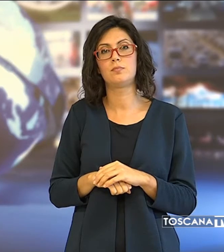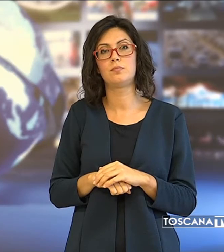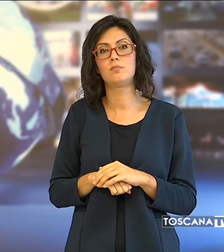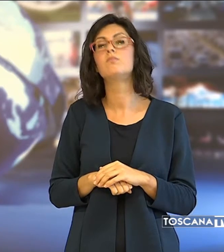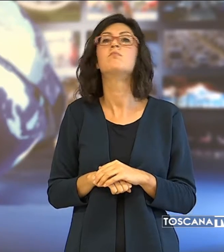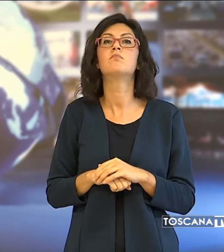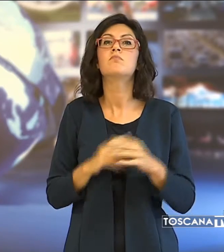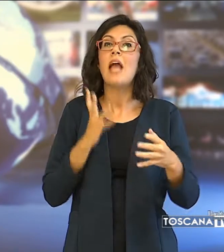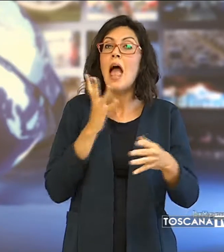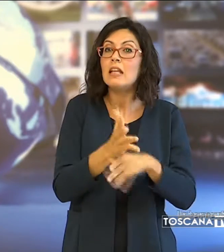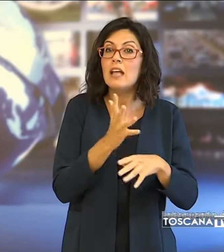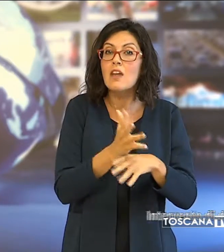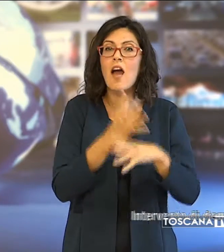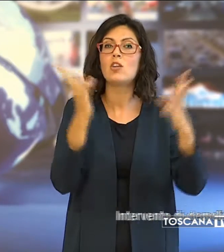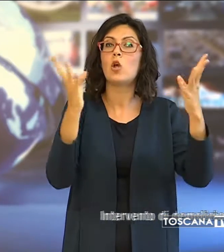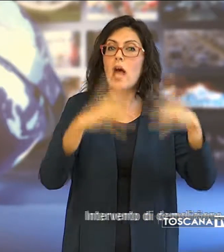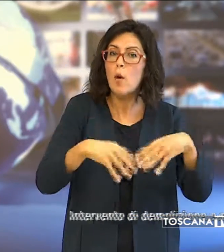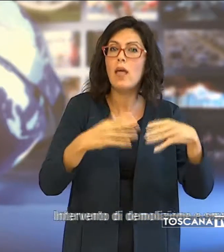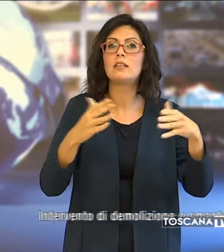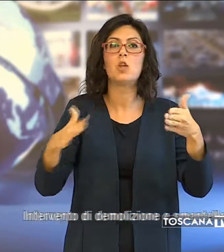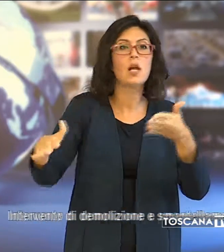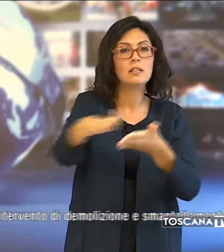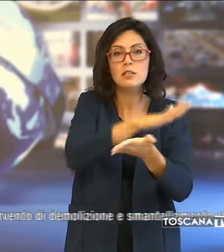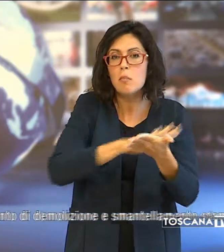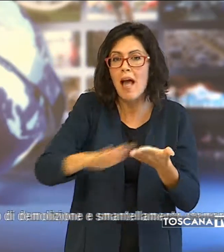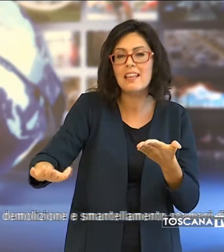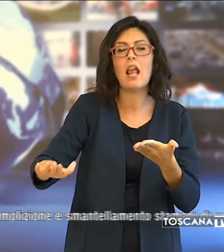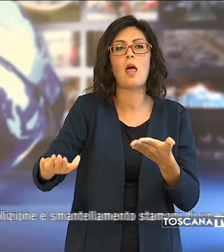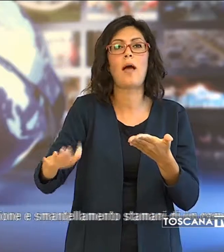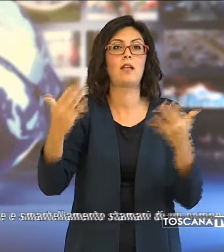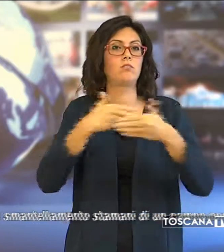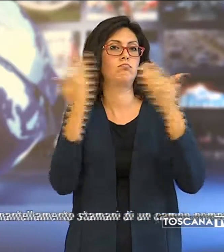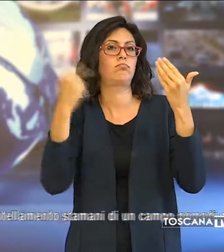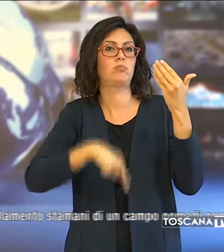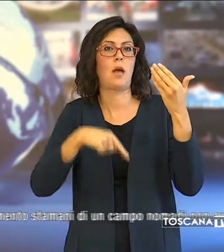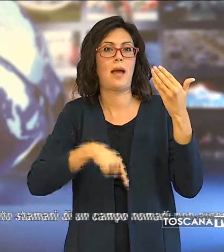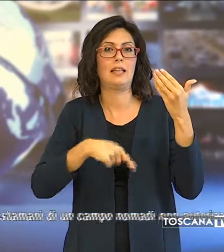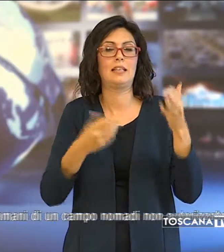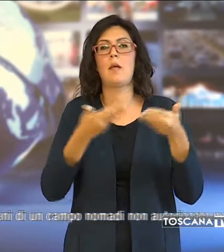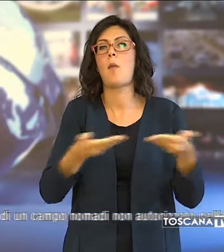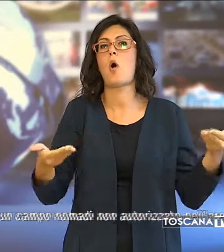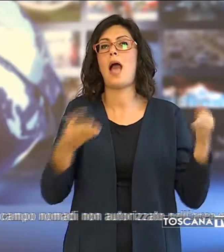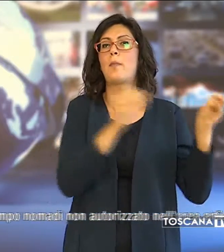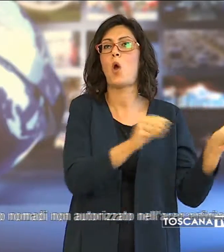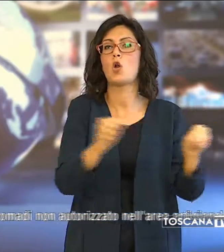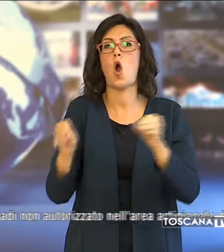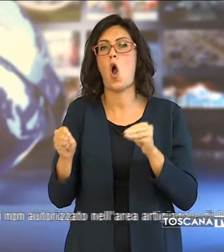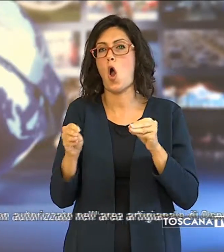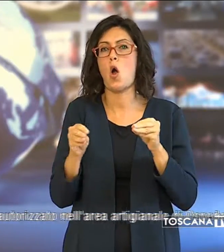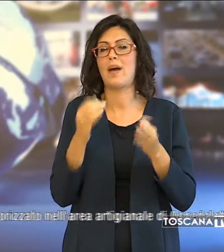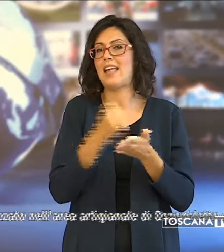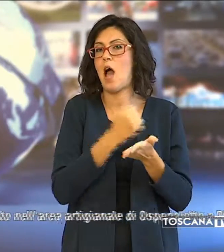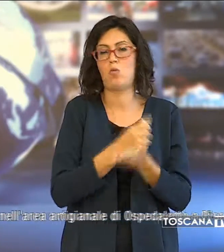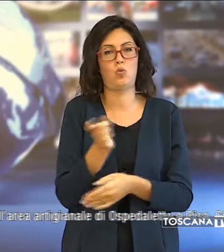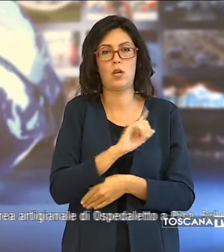Intervento di demolizione e smantellamento stamani di un campo nomadi non autorizzato